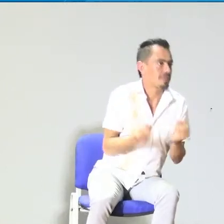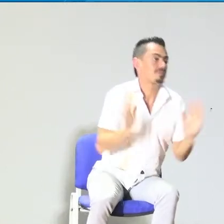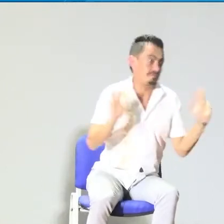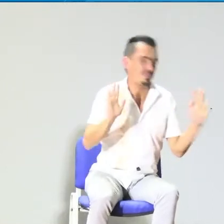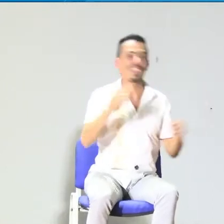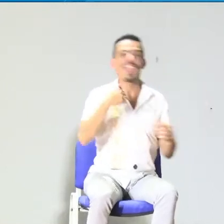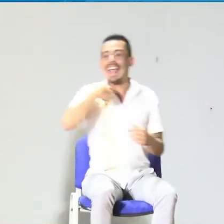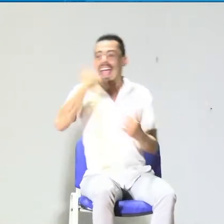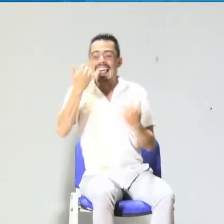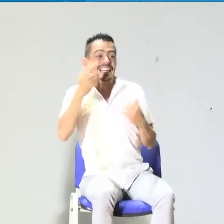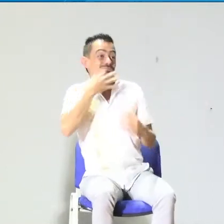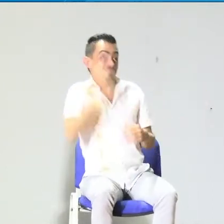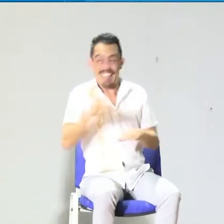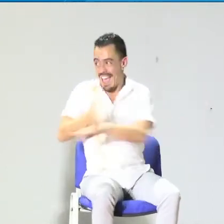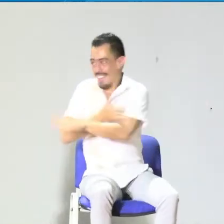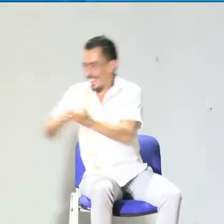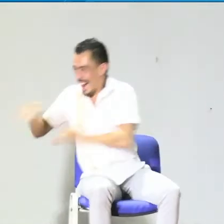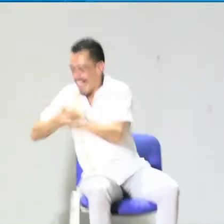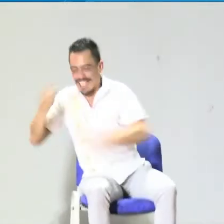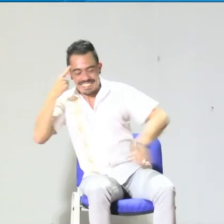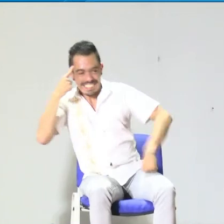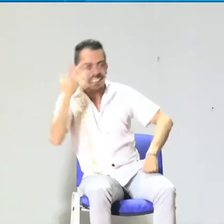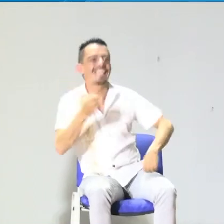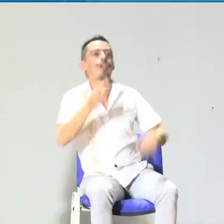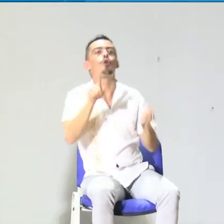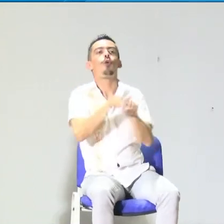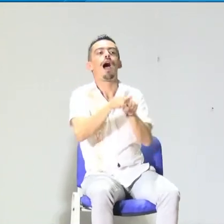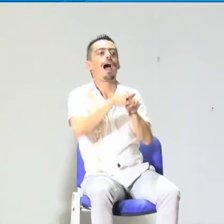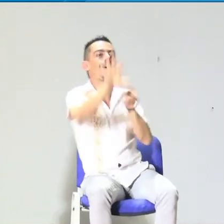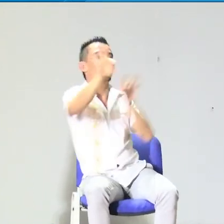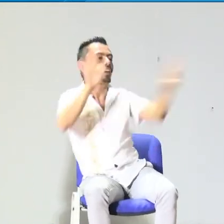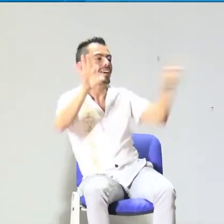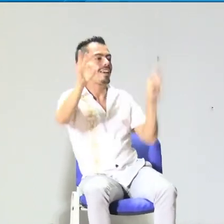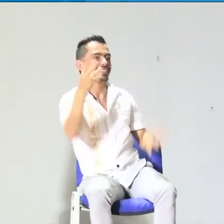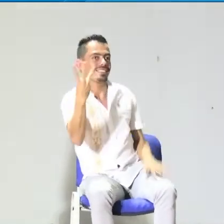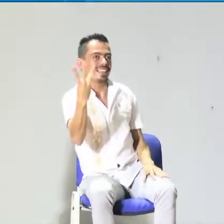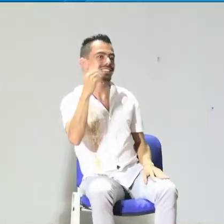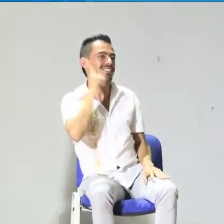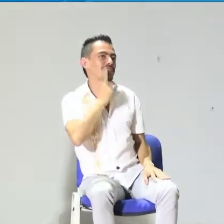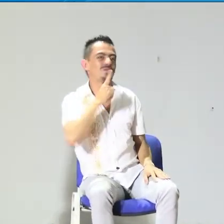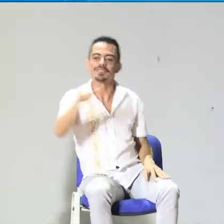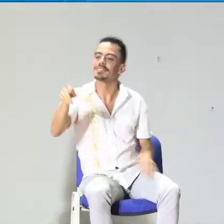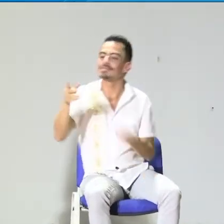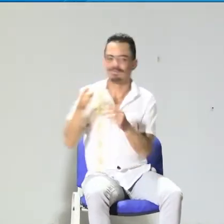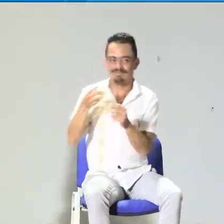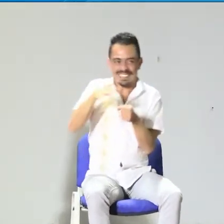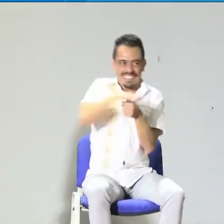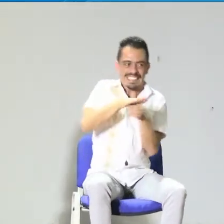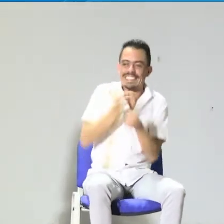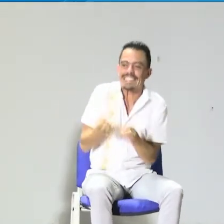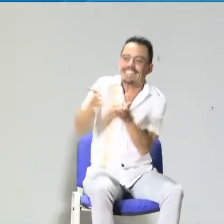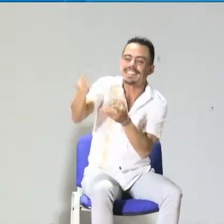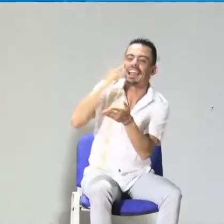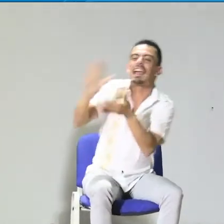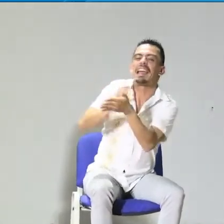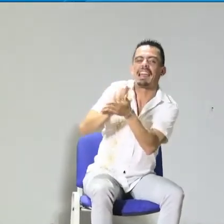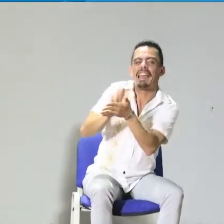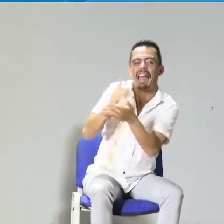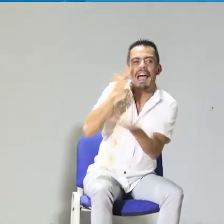un modelo lingüístico y el modelo lingüístico es el que se enfrenta ante esta situación. Cuando estábamos preparando justo esta presentación hablábamos de